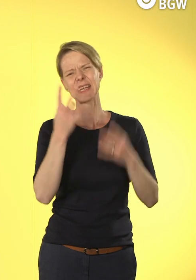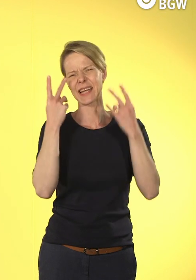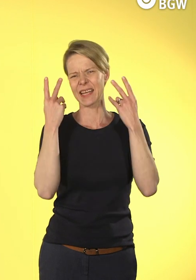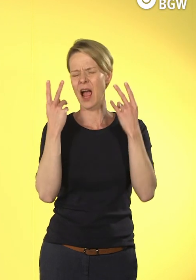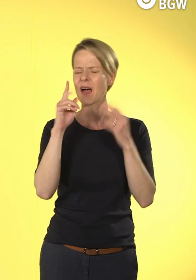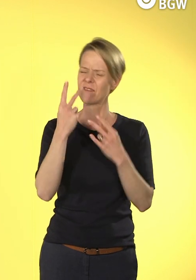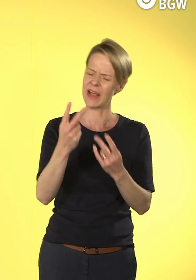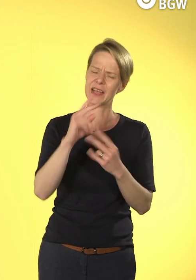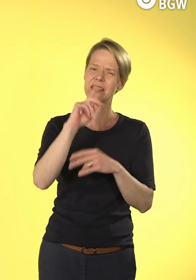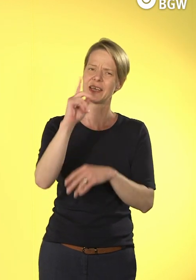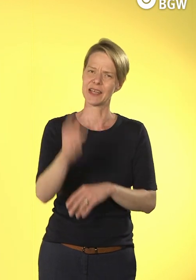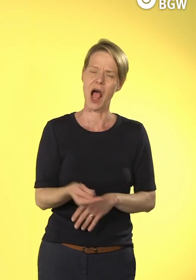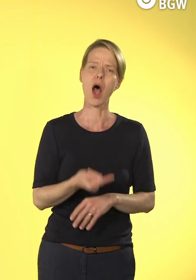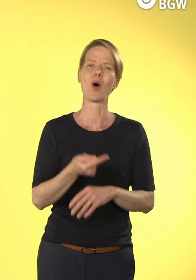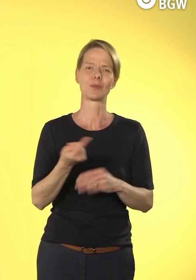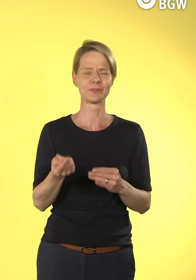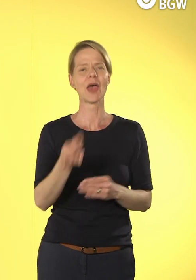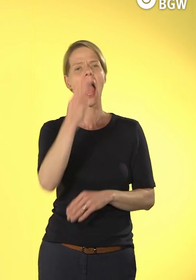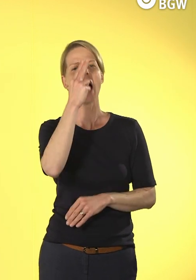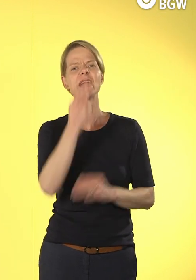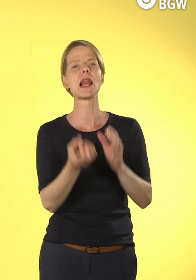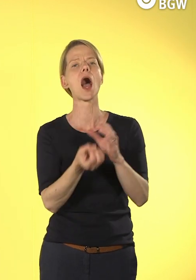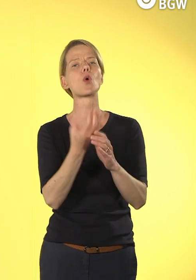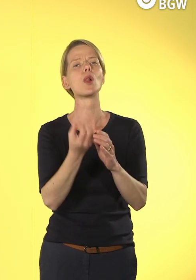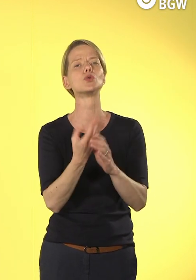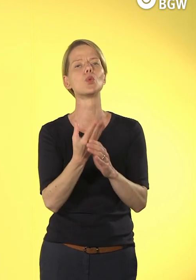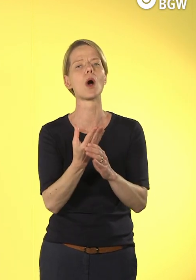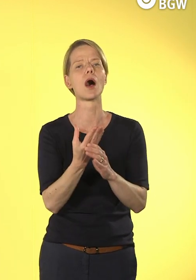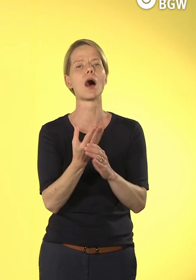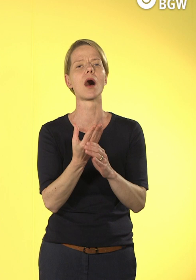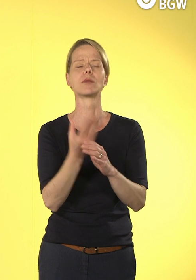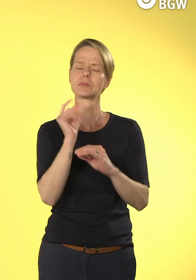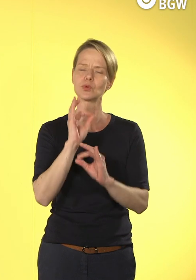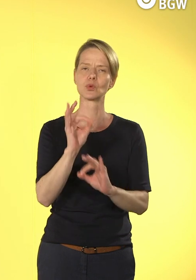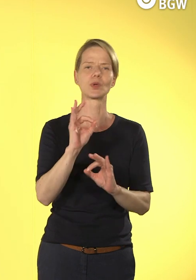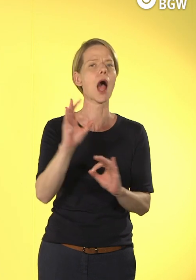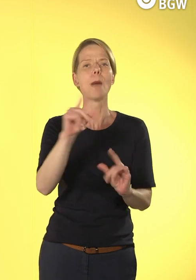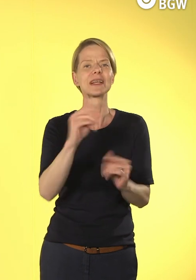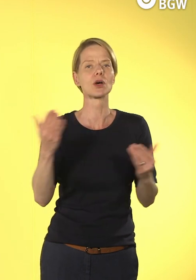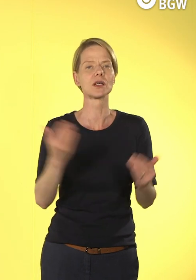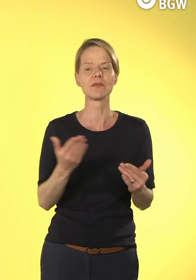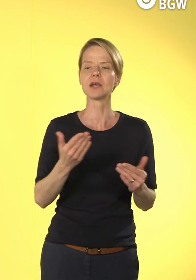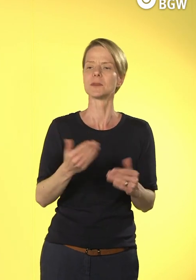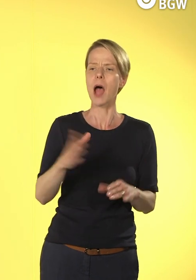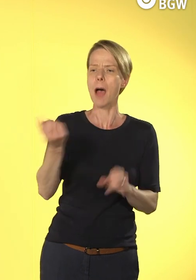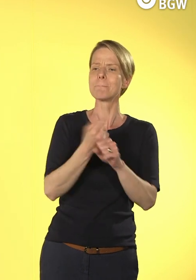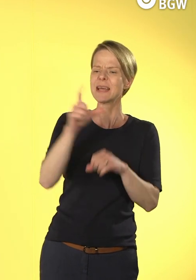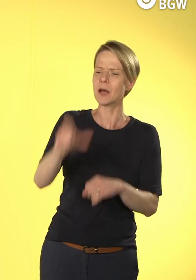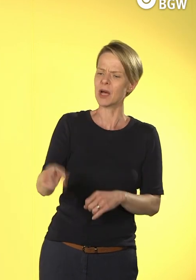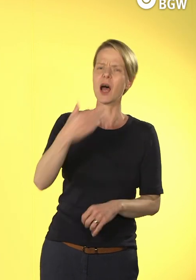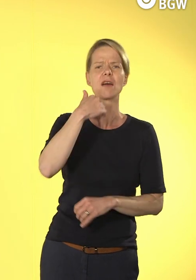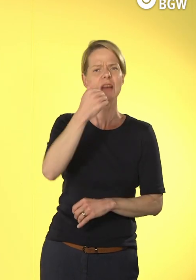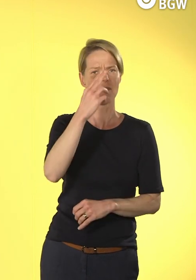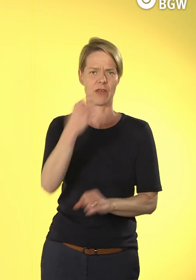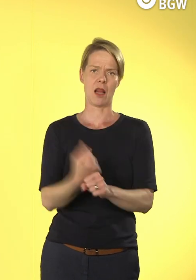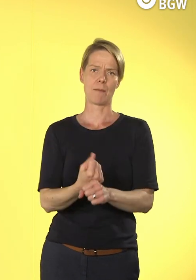Also ich glaube, wichtig ist dann auch, dass man dem Mitarbeiter die Möglichkeit gibt, auch mal Fehler zu machen. Weil ich glaube, das ist bei vielen